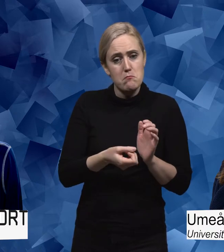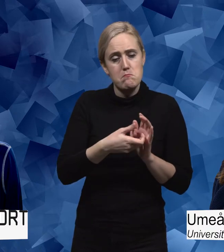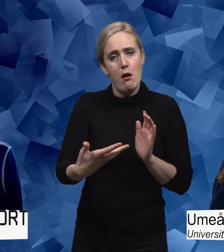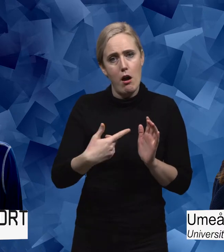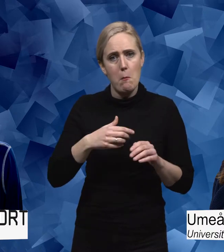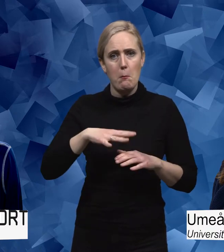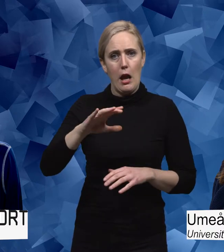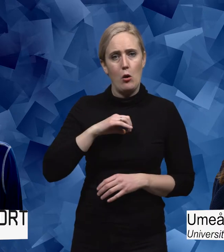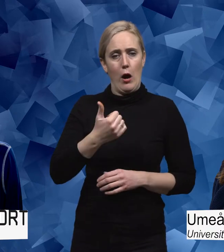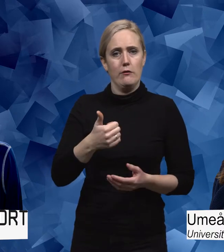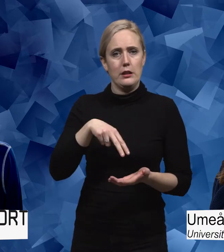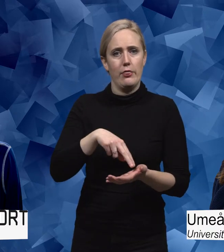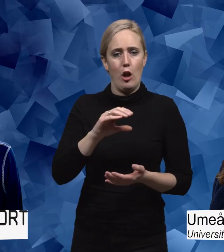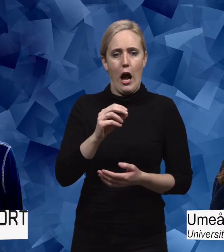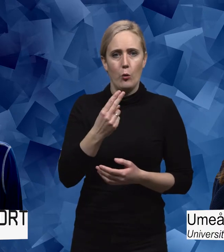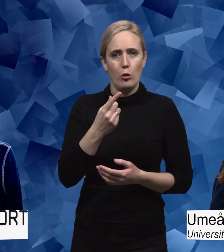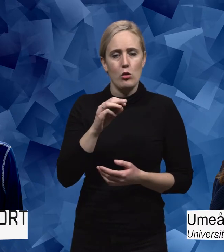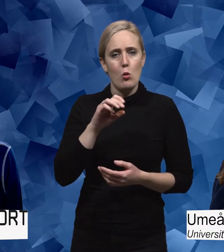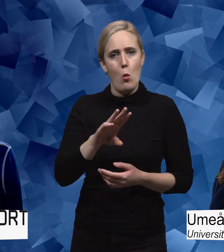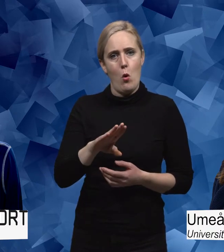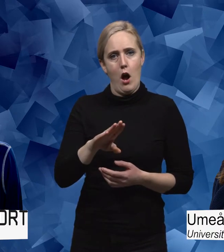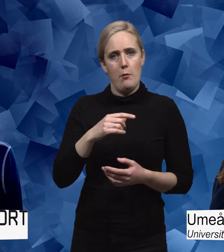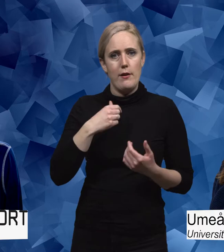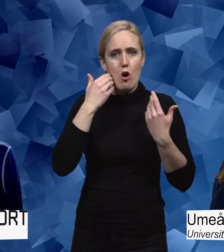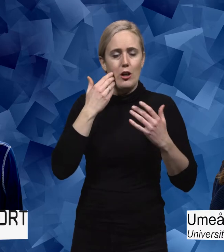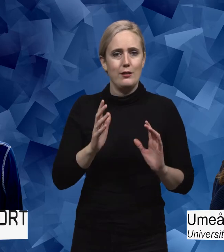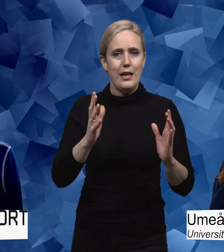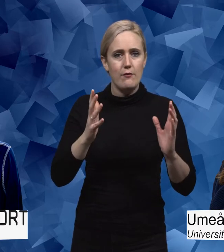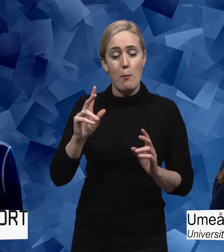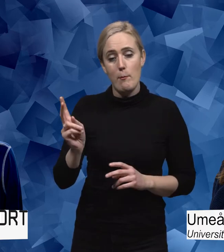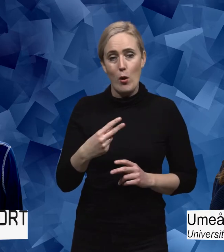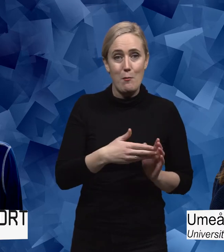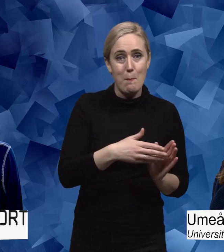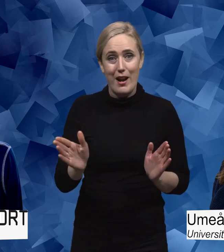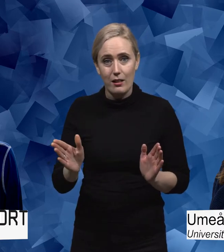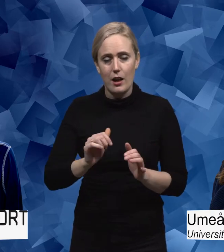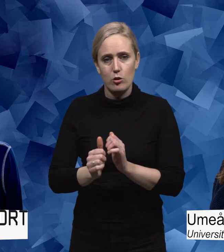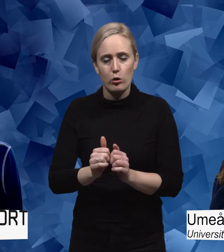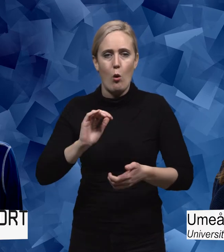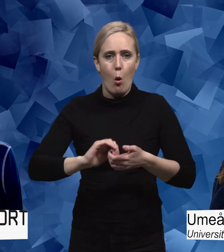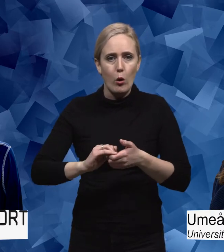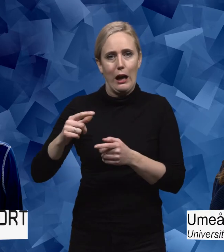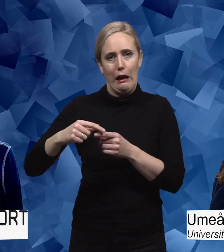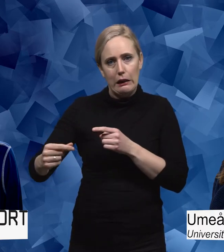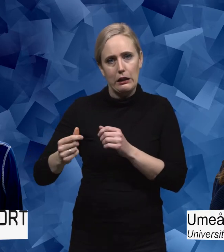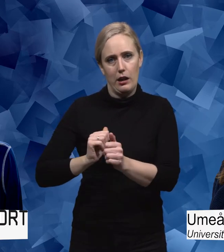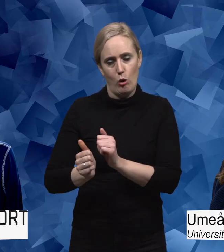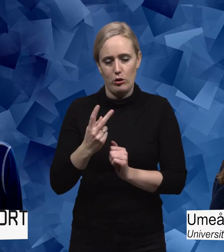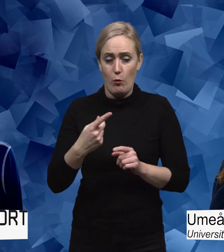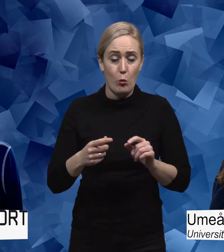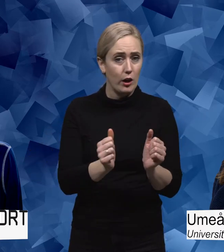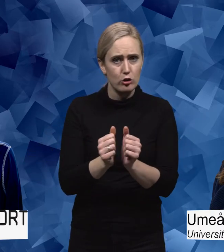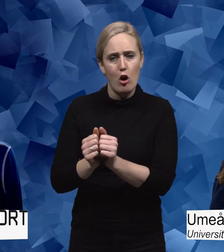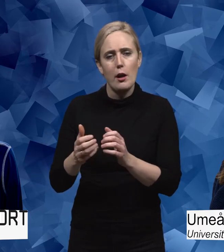blir mer självständig och autonom i sitt vardagsliv. Det vi pratar ju både om kanske bredvidrott och om elitidrott. Det är ju som två olika saker.